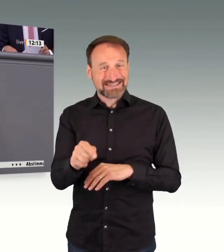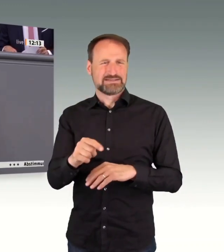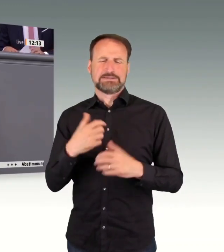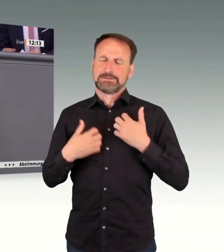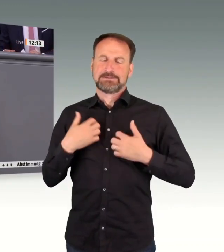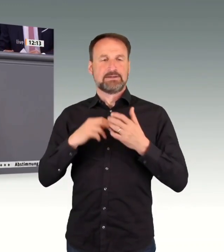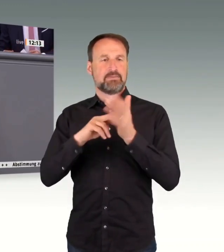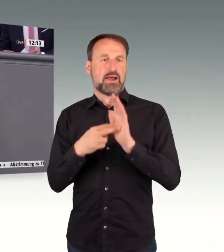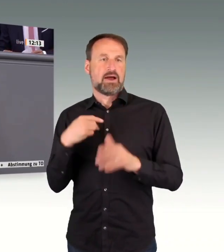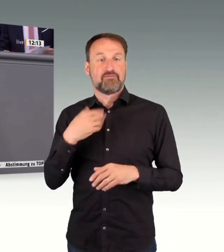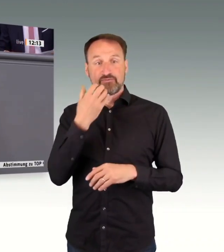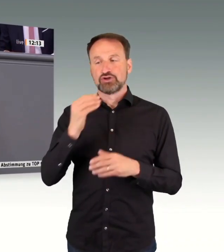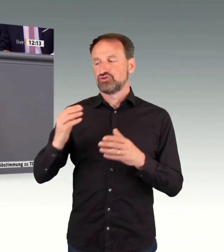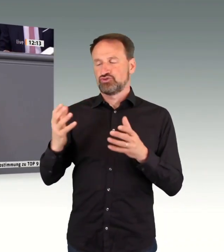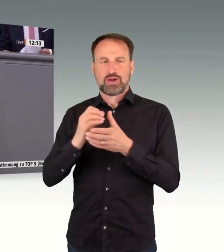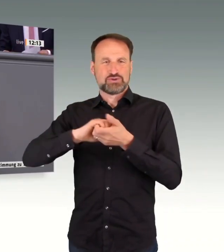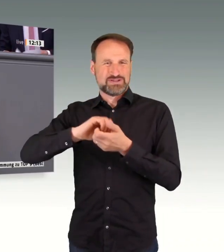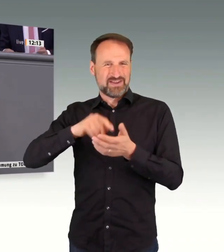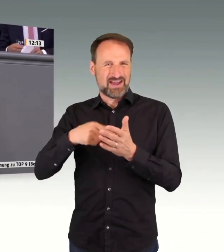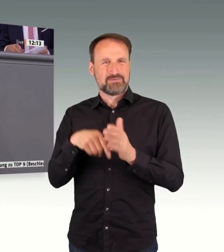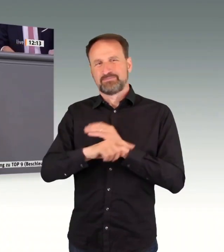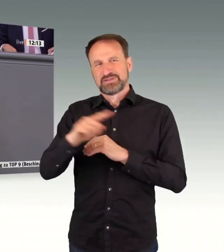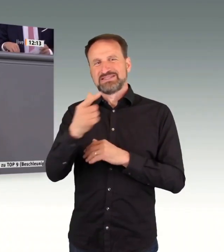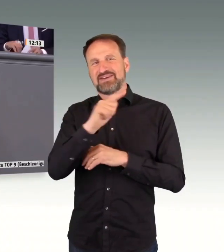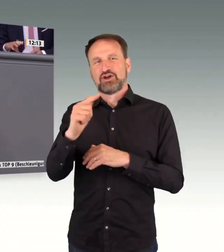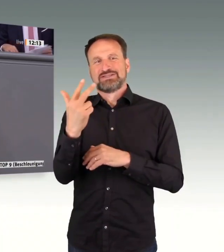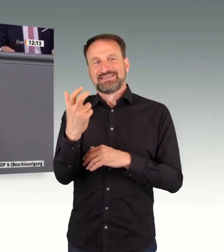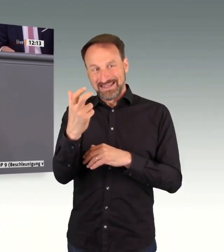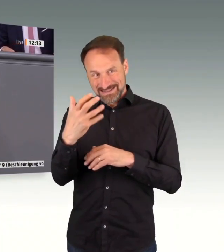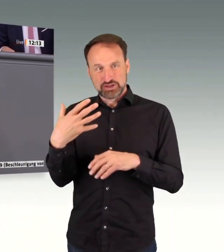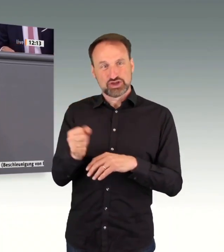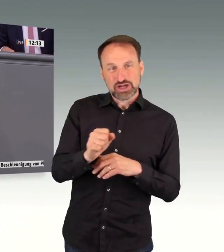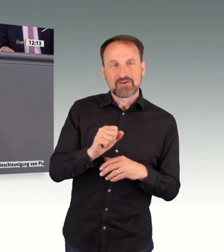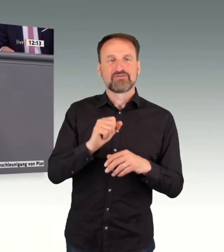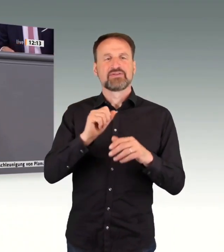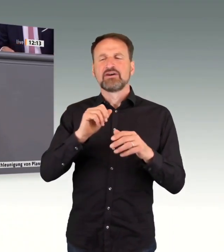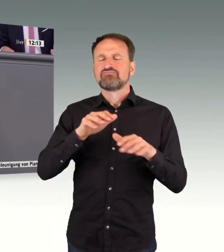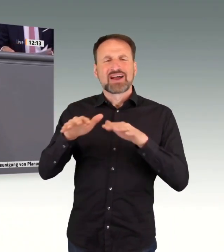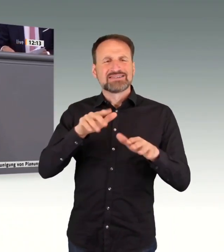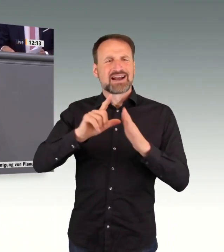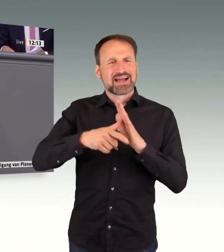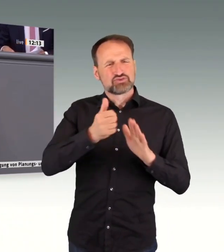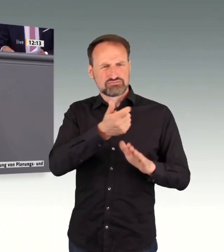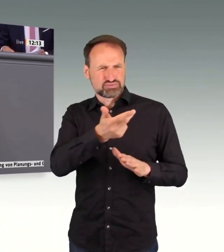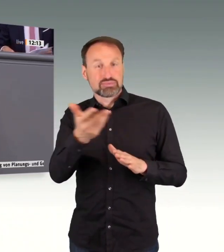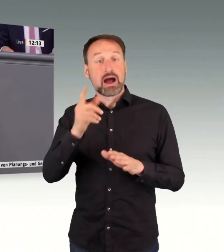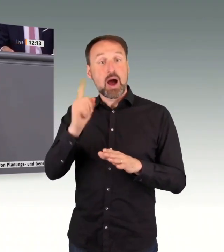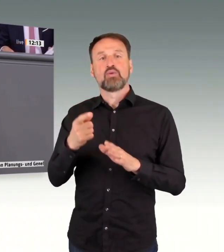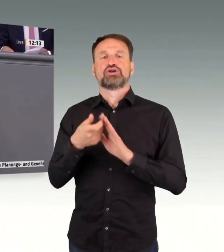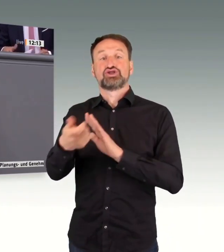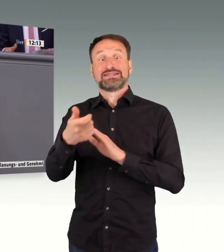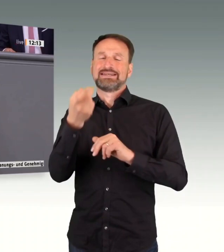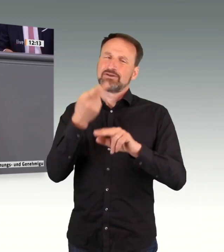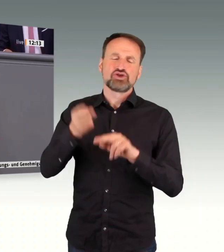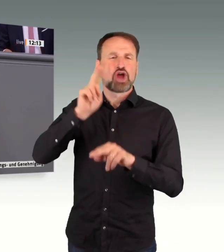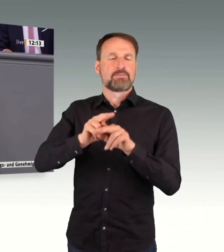werden mehr Menschen die Züge nutzen und eben auch mehr Güter auf der Schiene transportiert werden. Und deswegen möchte ich auch ganz klar sagen, dass der Deutschlandtakt